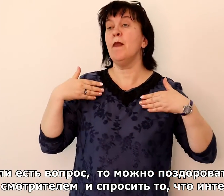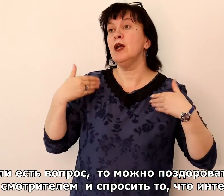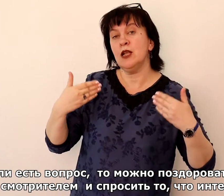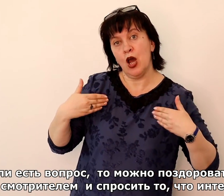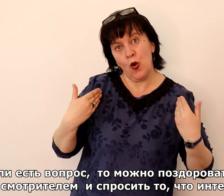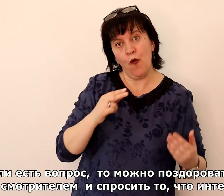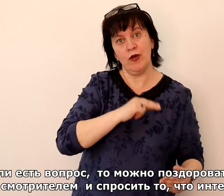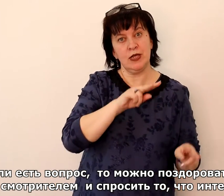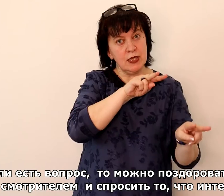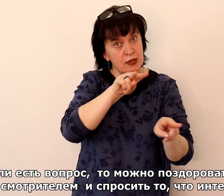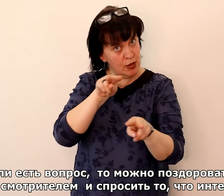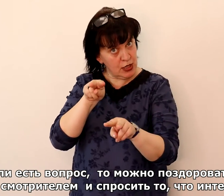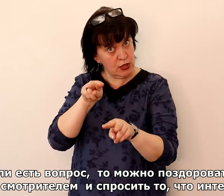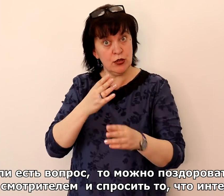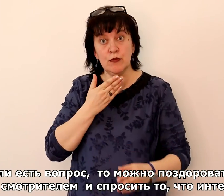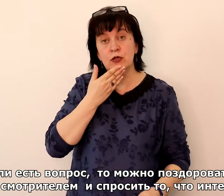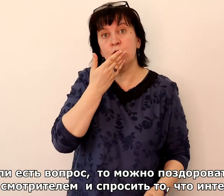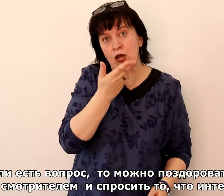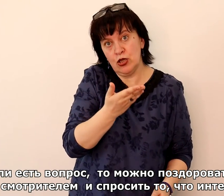спросить то, что интересует.